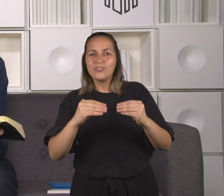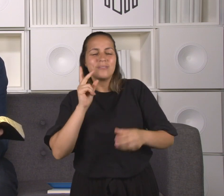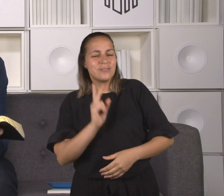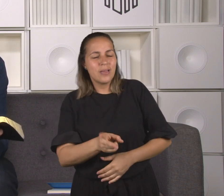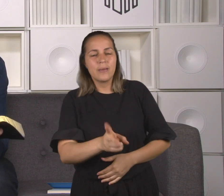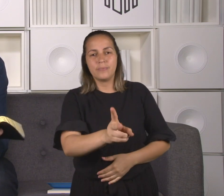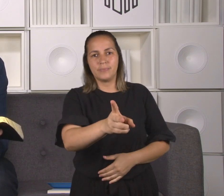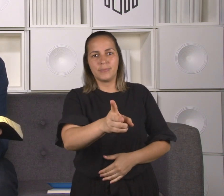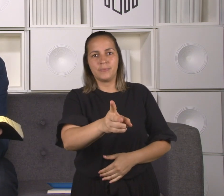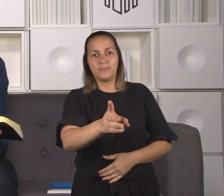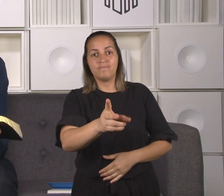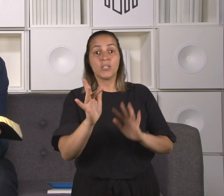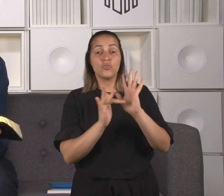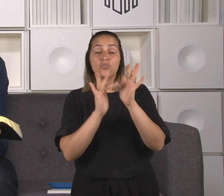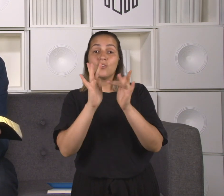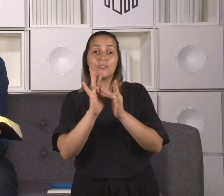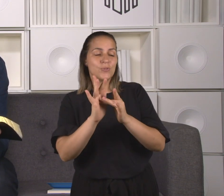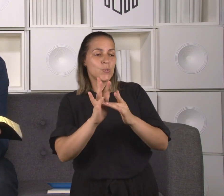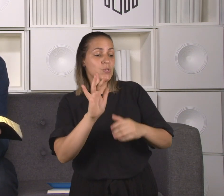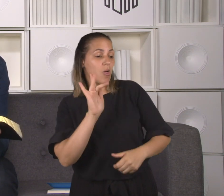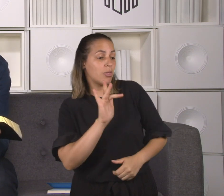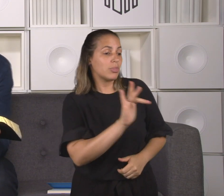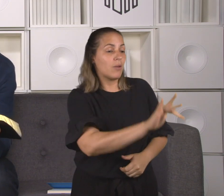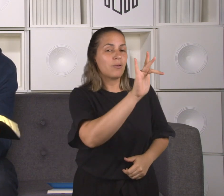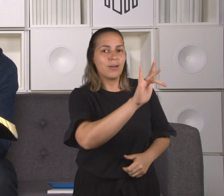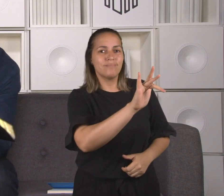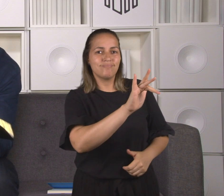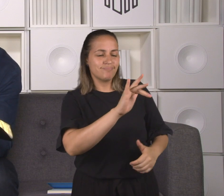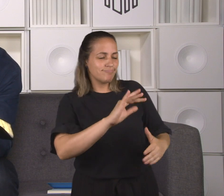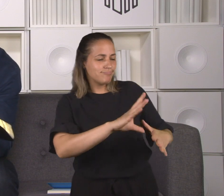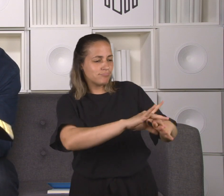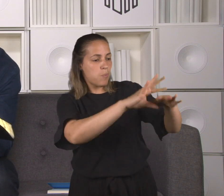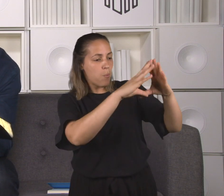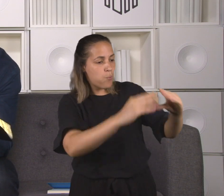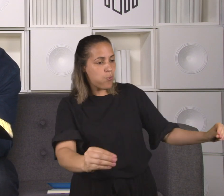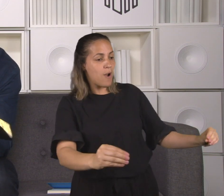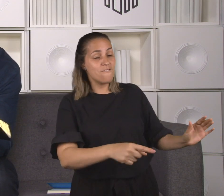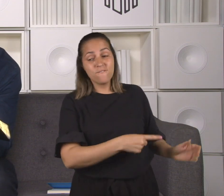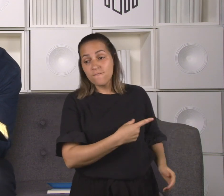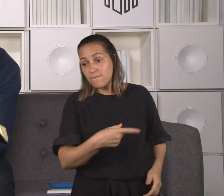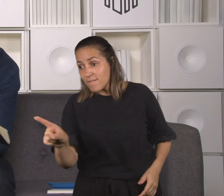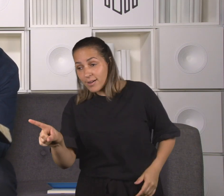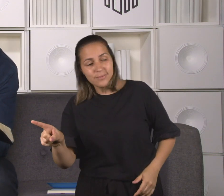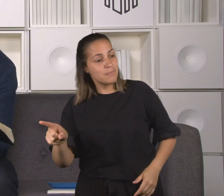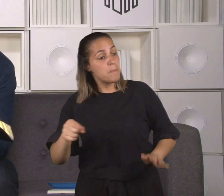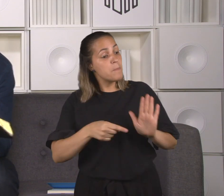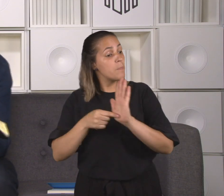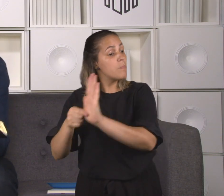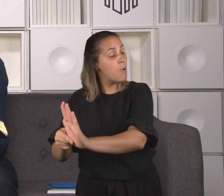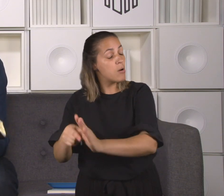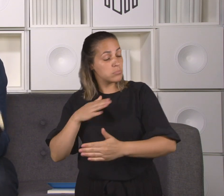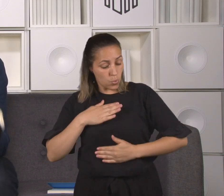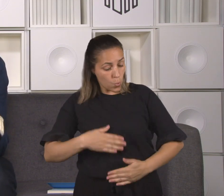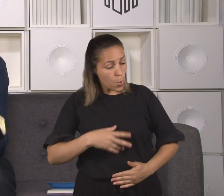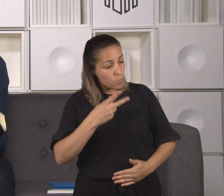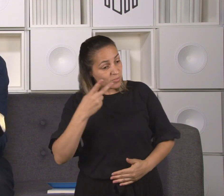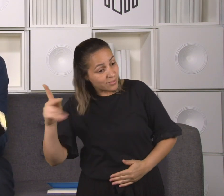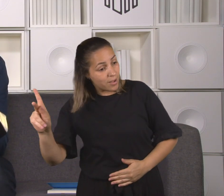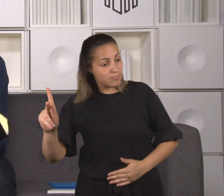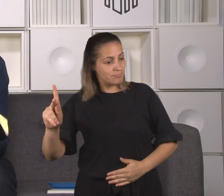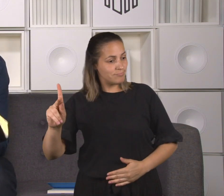Jesus cura este homem, ele diz, vá e mostre-se ao sacerdote e ofereça os sacrifícios ordenados na lei.